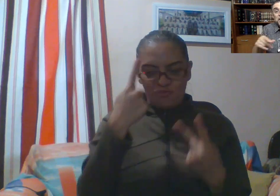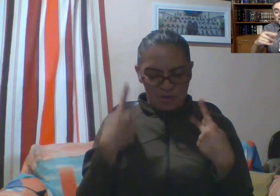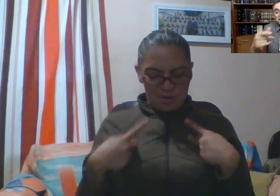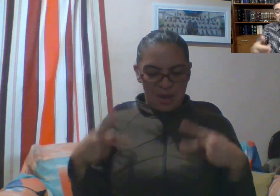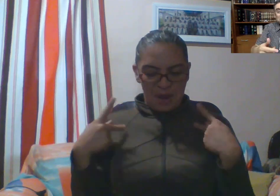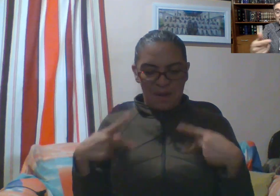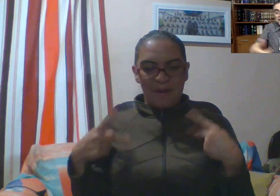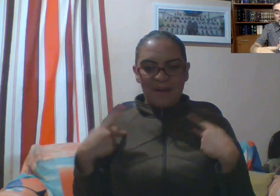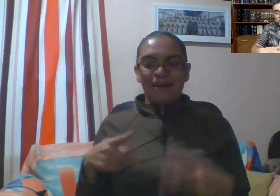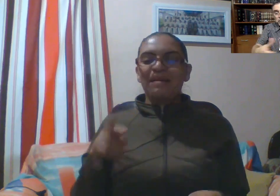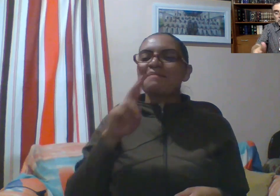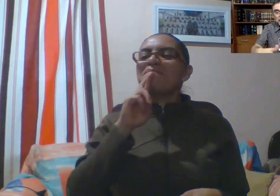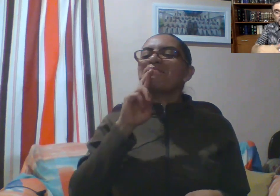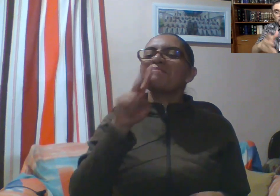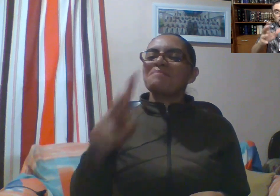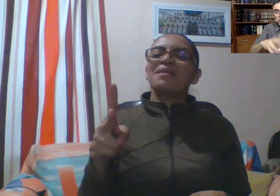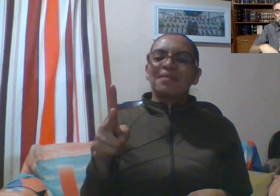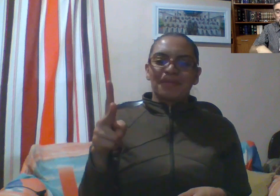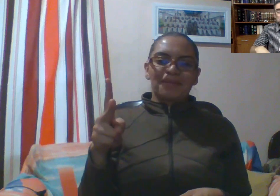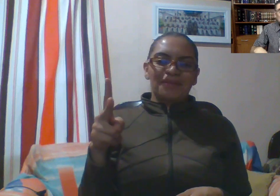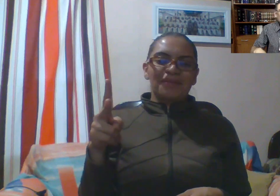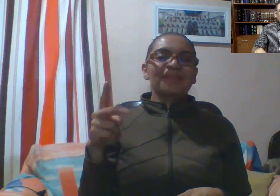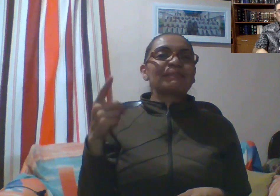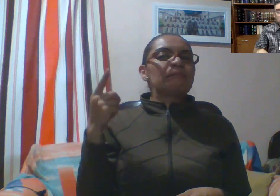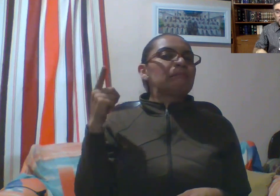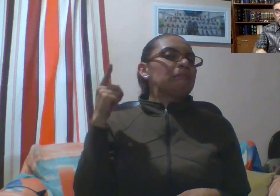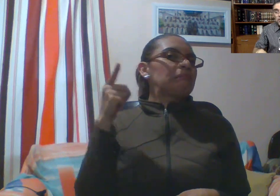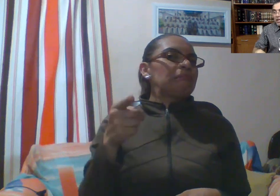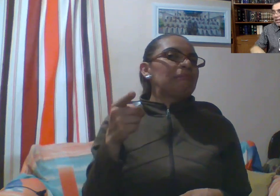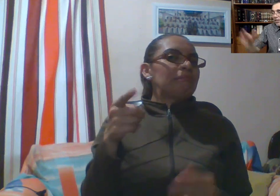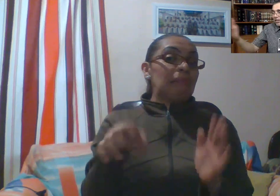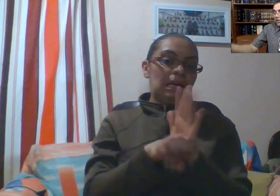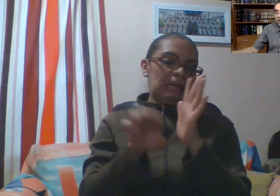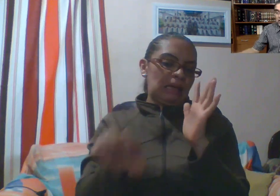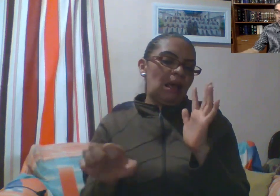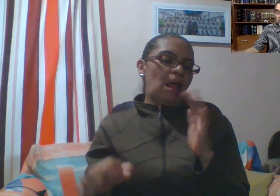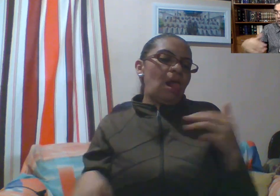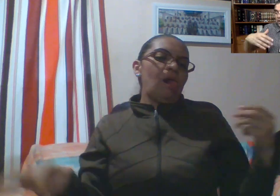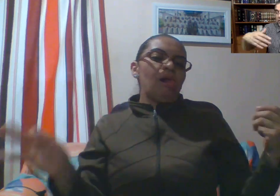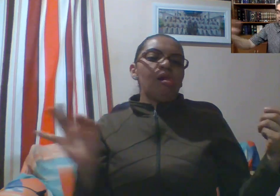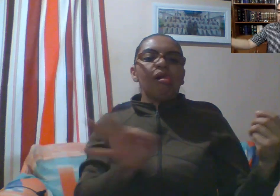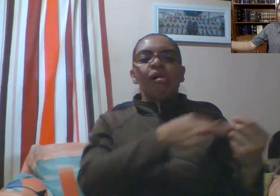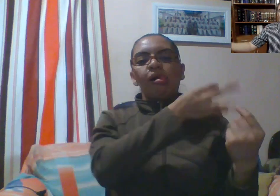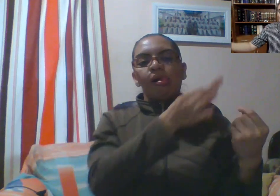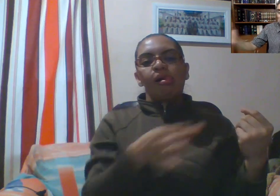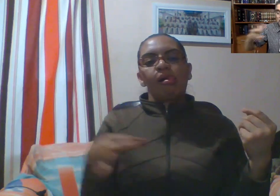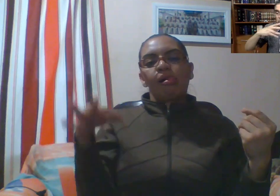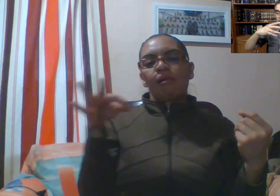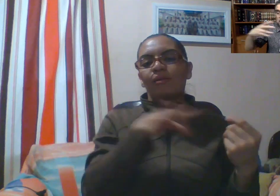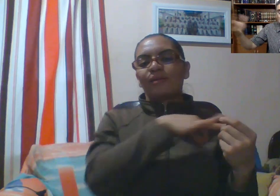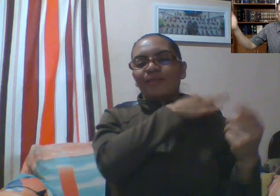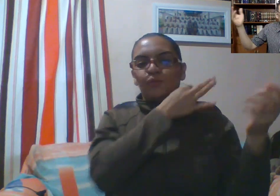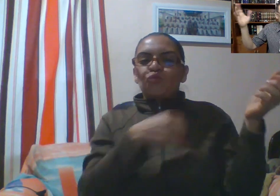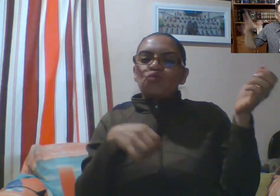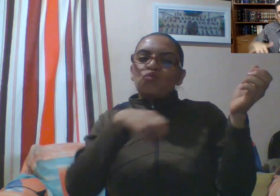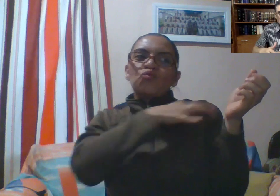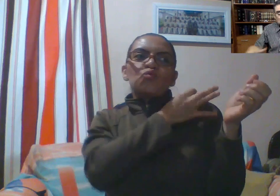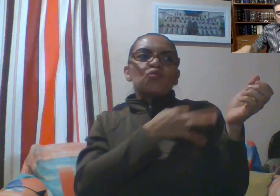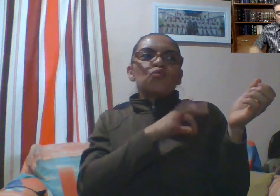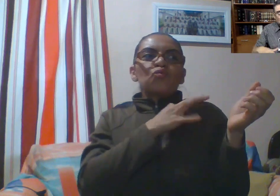Porque salen por video, ¿no? Montones. Que un niño que toque el violín, que un niño que toque el piano, toca la novena sinfonía, como si nada. O sea, hasta con los